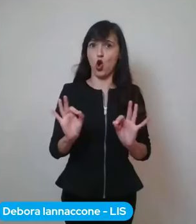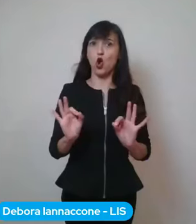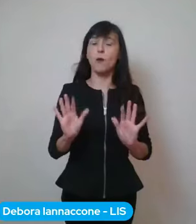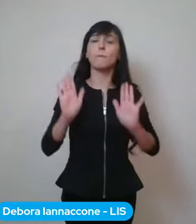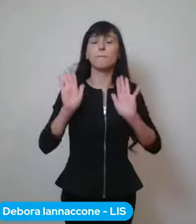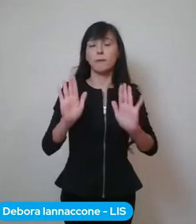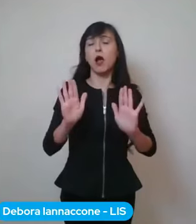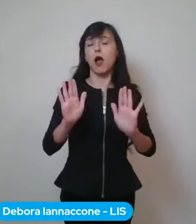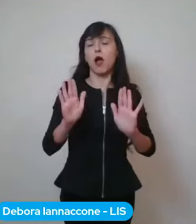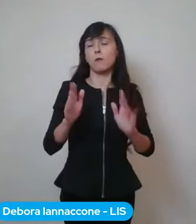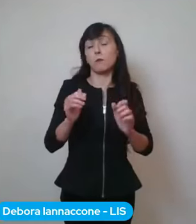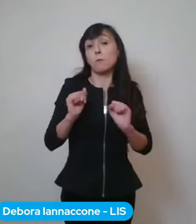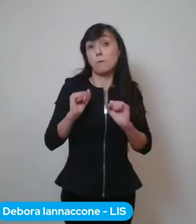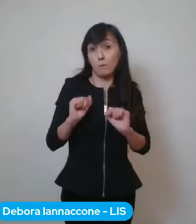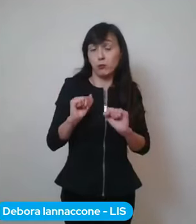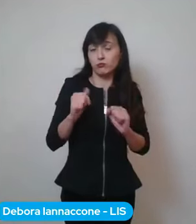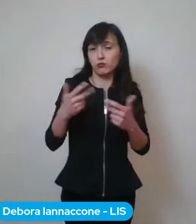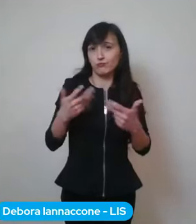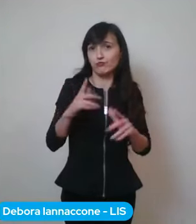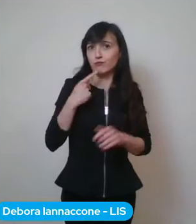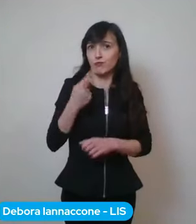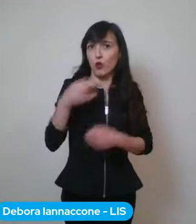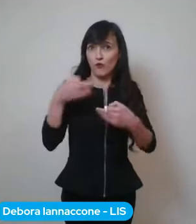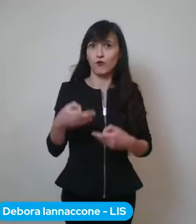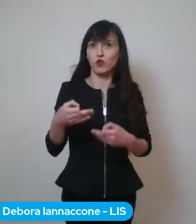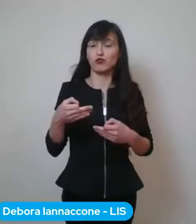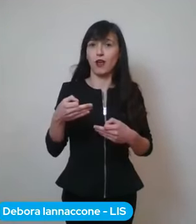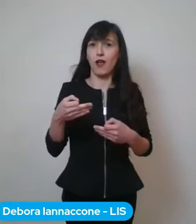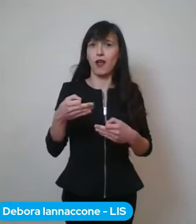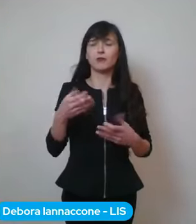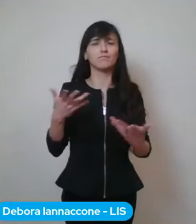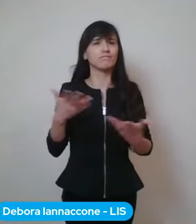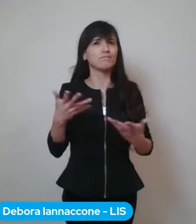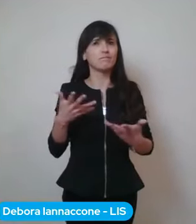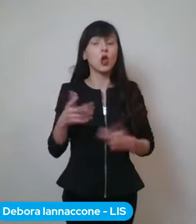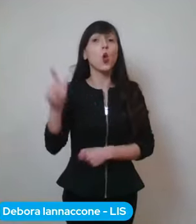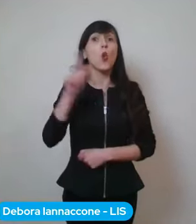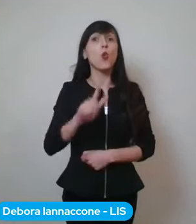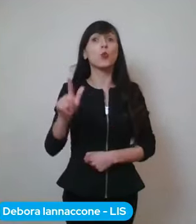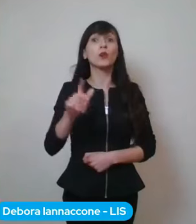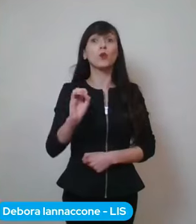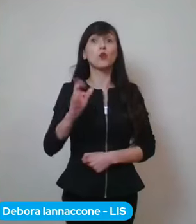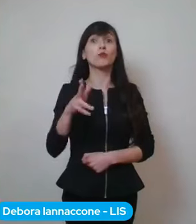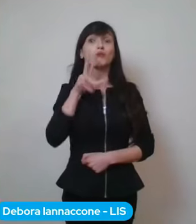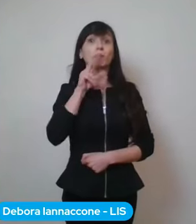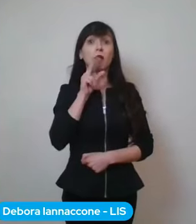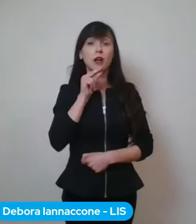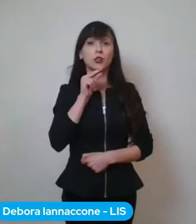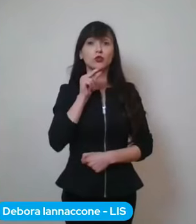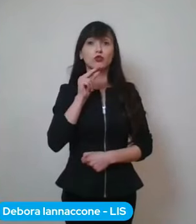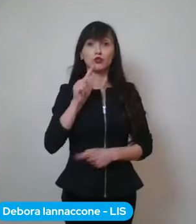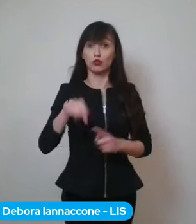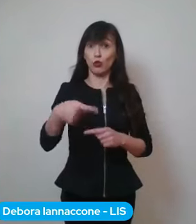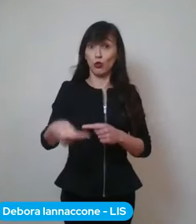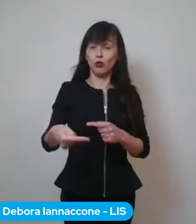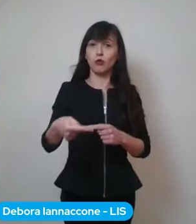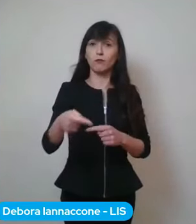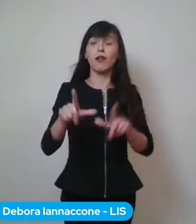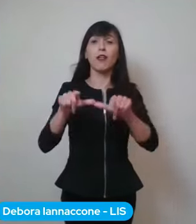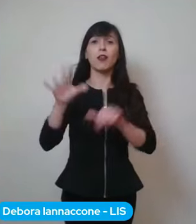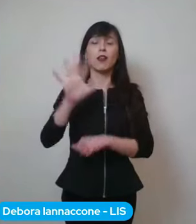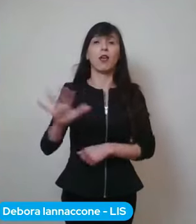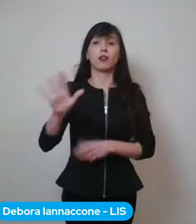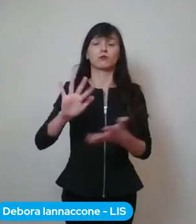darla come ufficiale, cioè che dal lunedì 15 marzo il Lazio sarà in zona